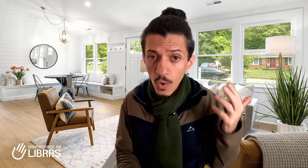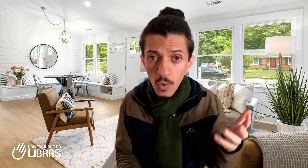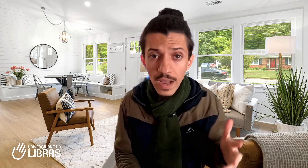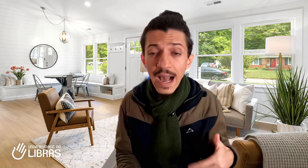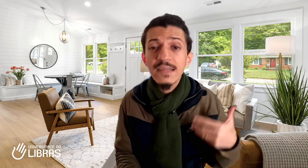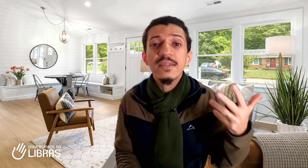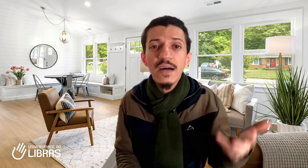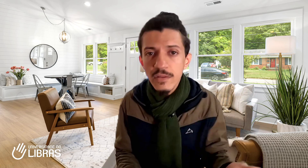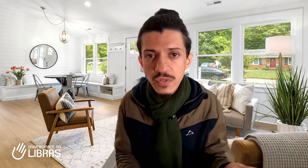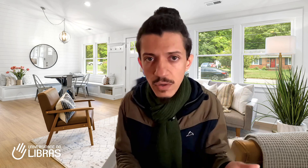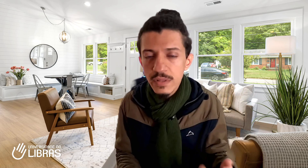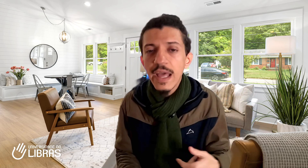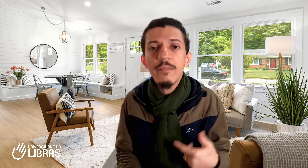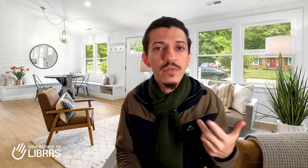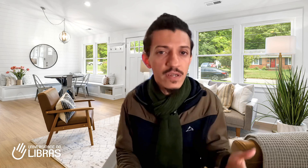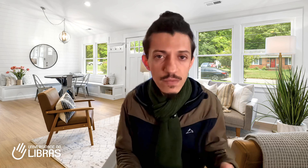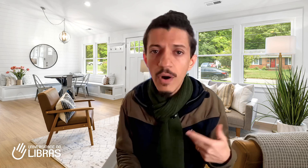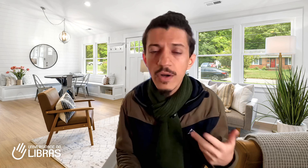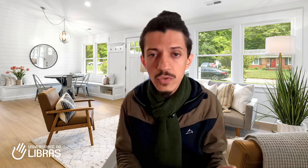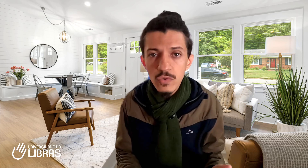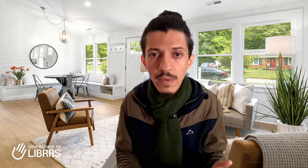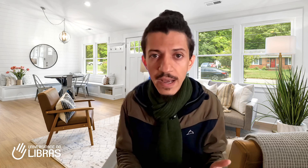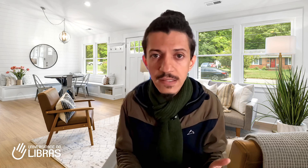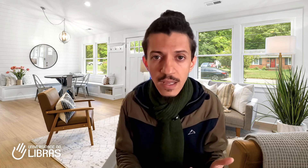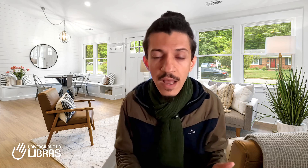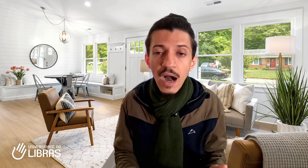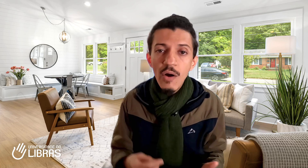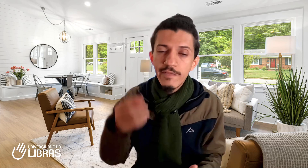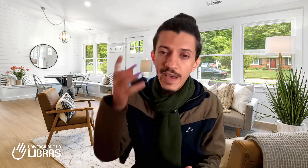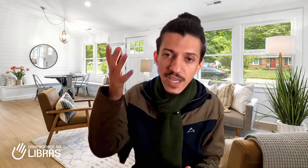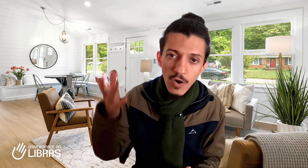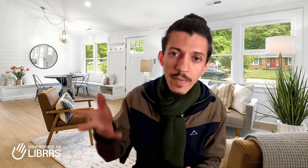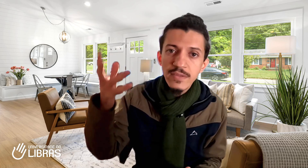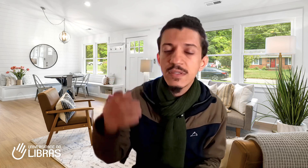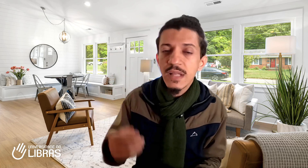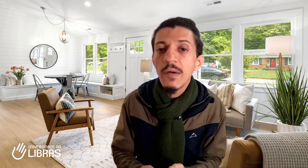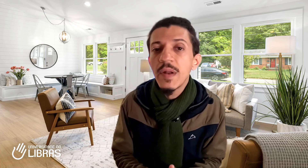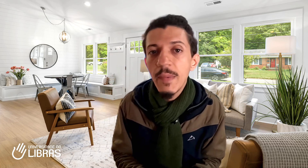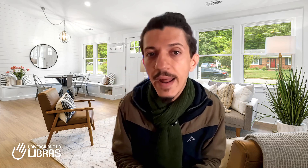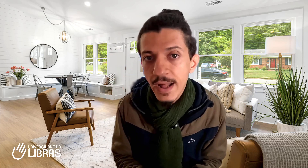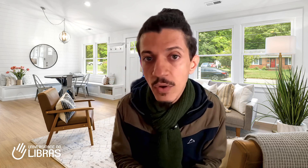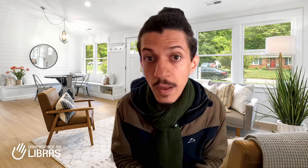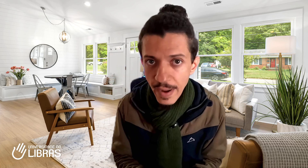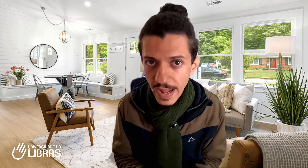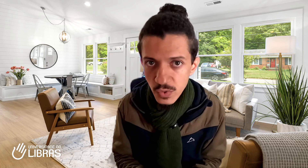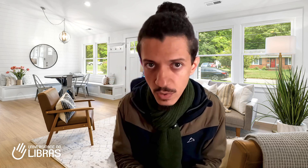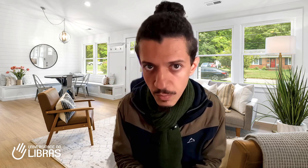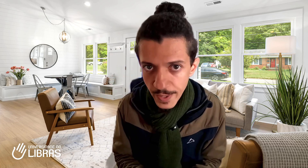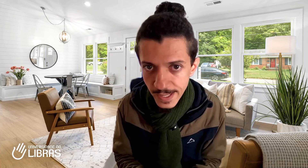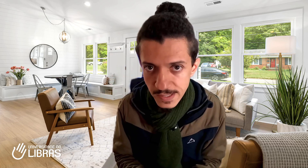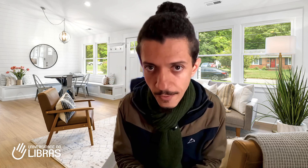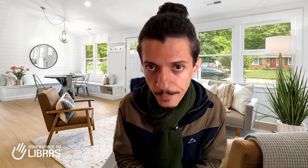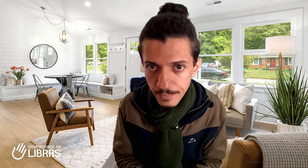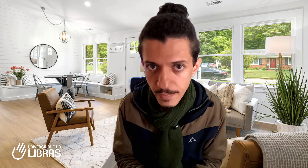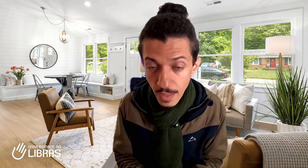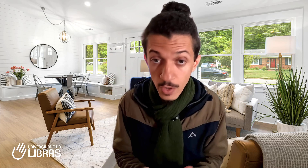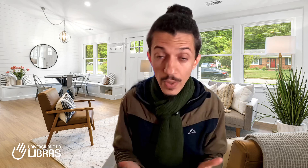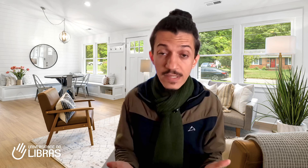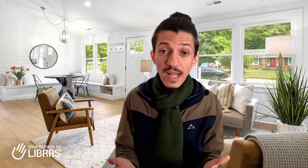gastando o seu tempo, transporte e tudo mais, ao invés de realmente estar preparado para a sua comunicação. No exato